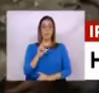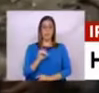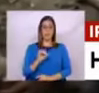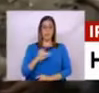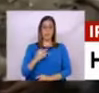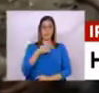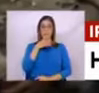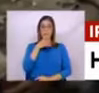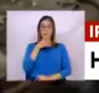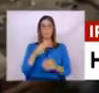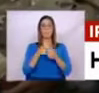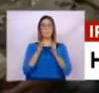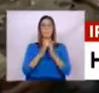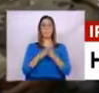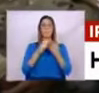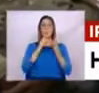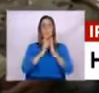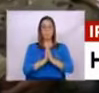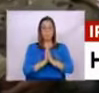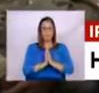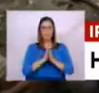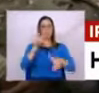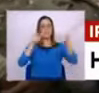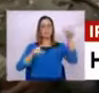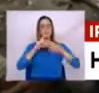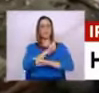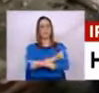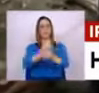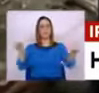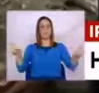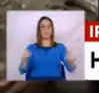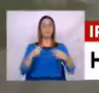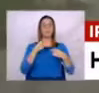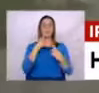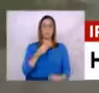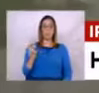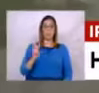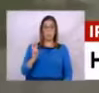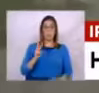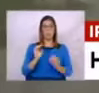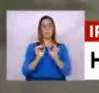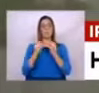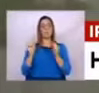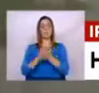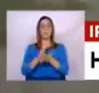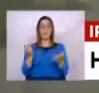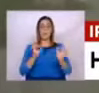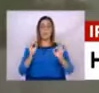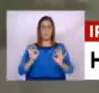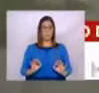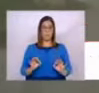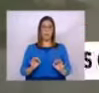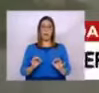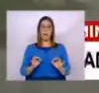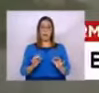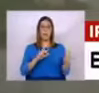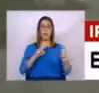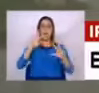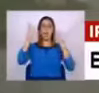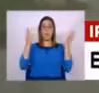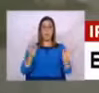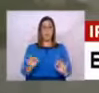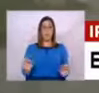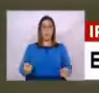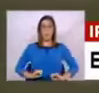que usa agora todas as energias nos apelos à população, não terá, segundo o Washington Post, preparado adequadamente a região para as alterações